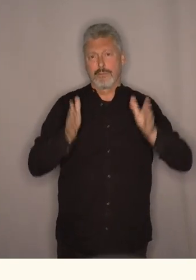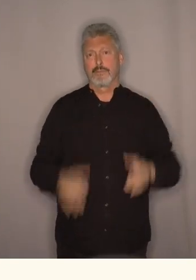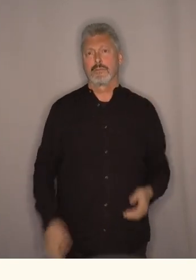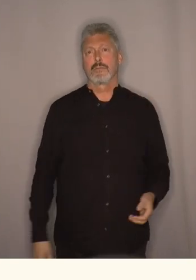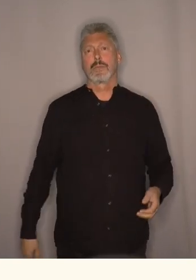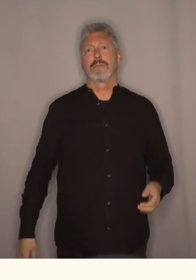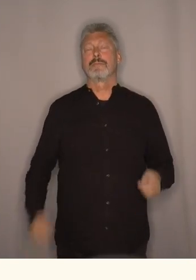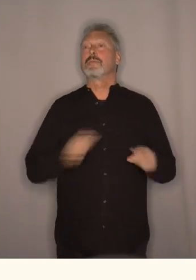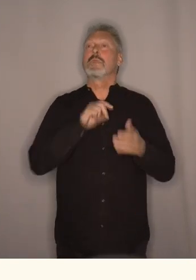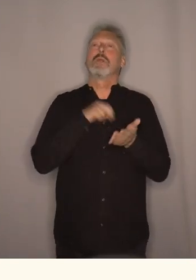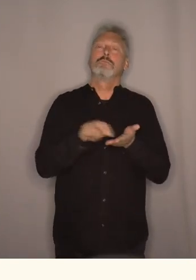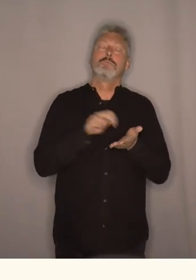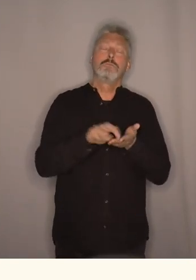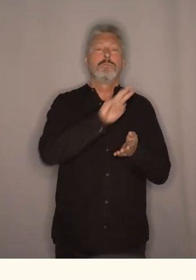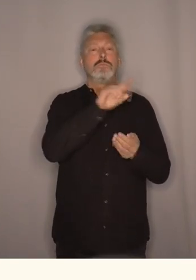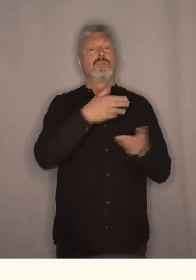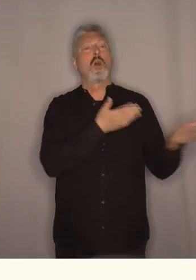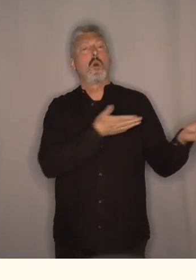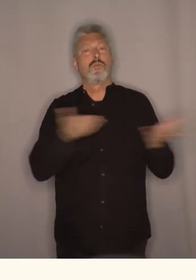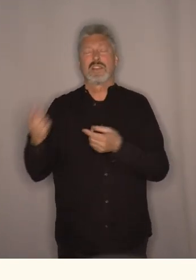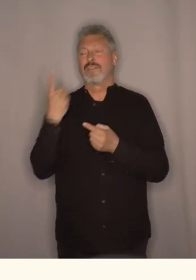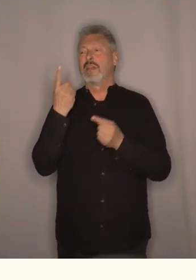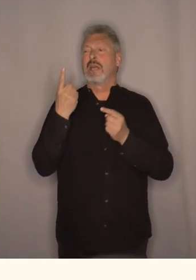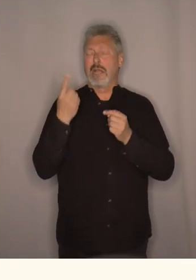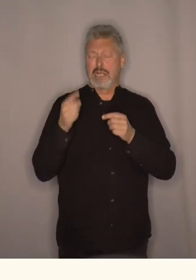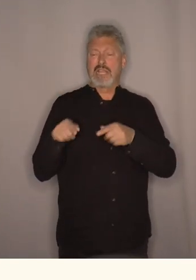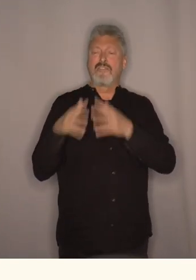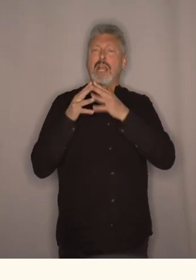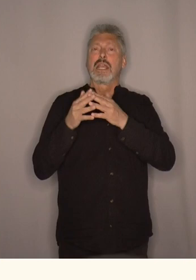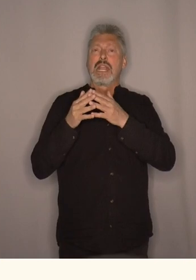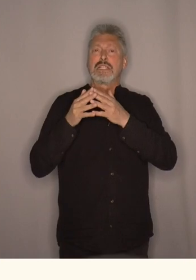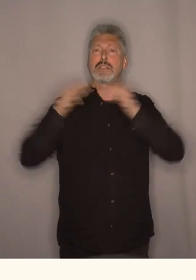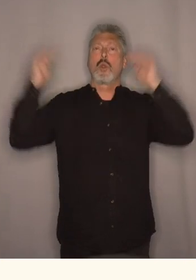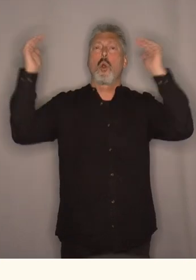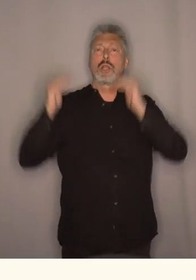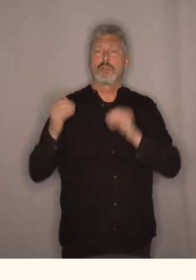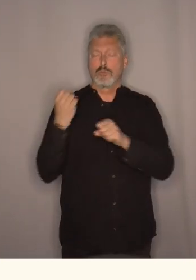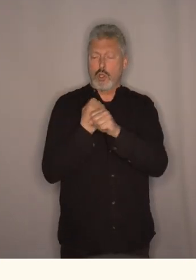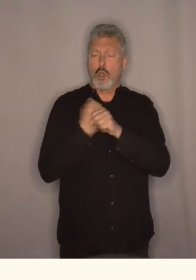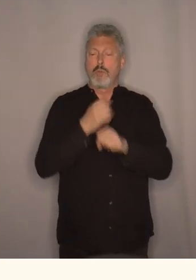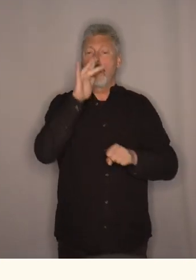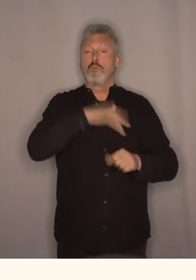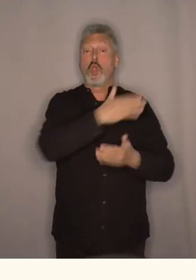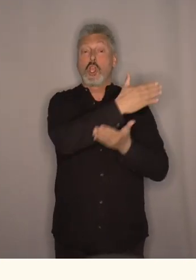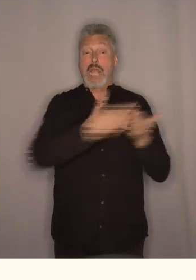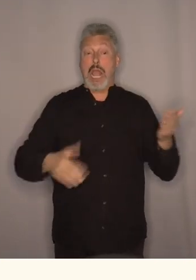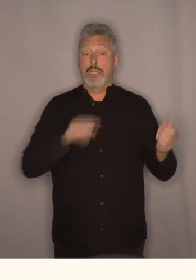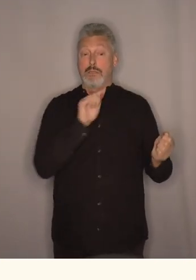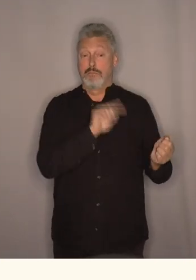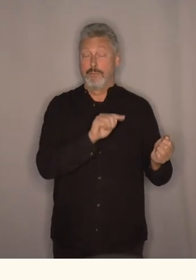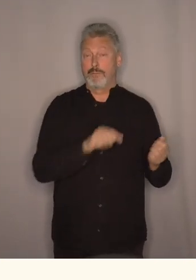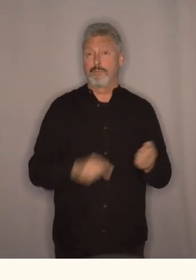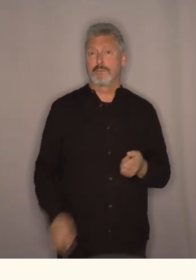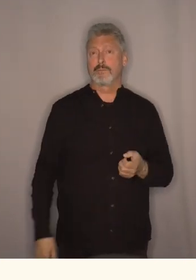Så vi gikk rundt og fikk en omvisning med den kristneorganisasjonen som jobbet i bydelen. Og de,